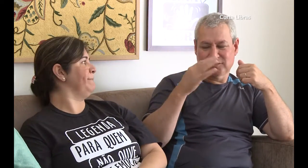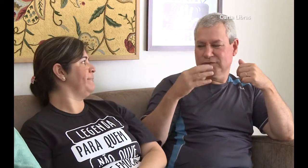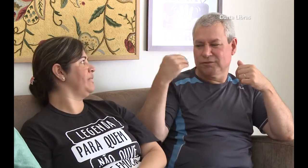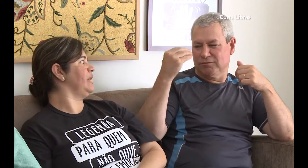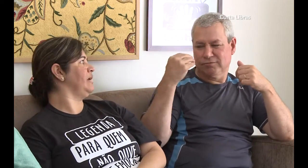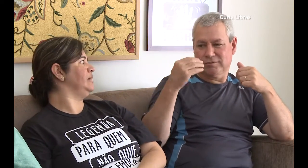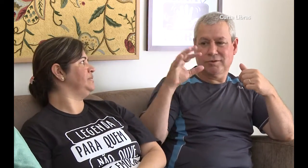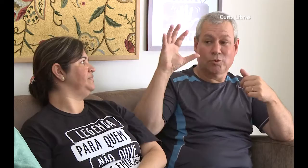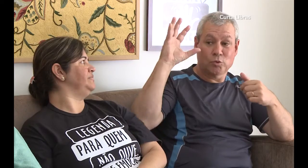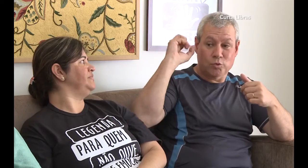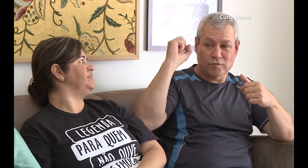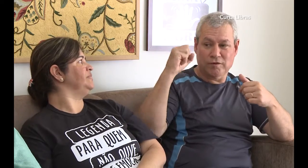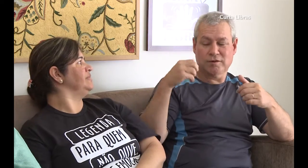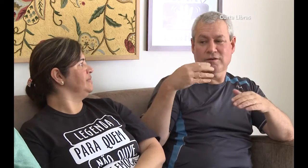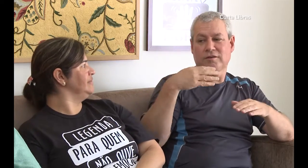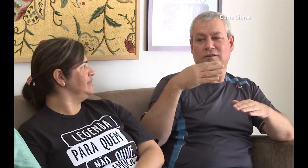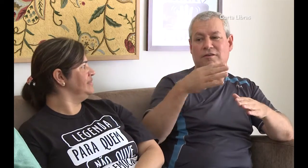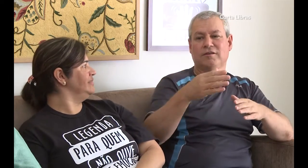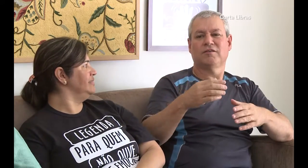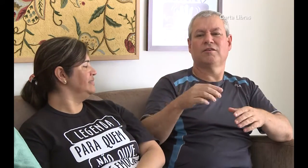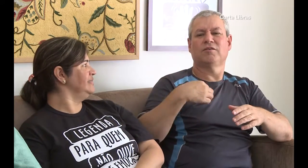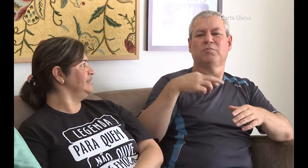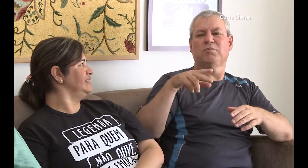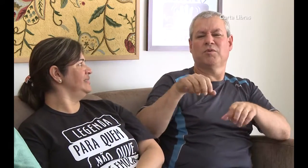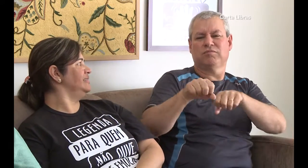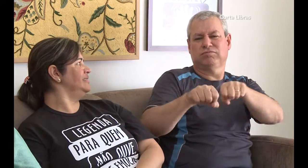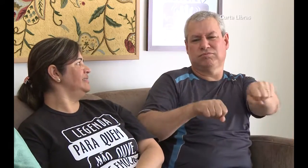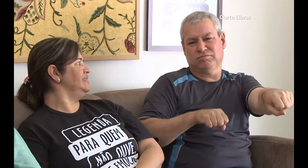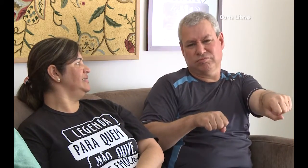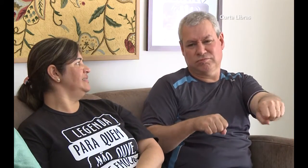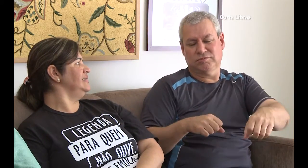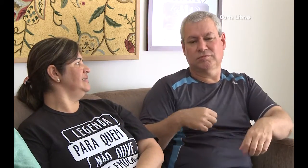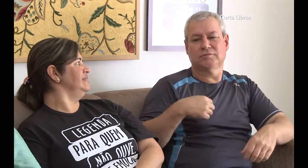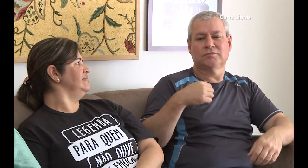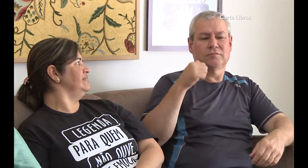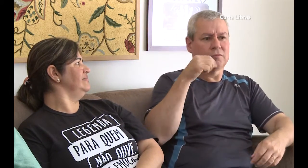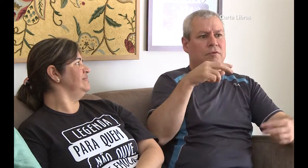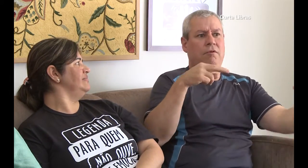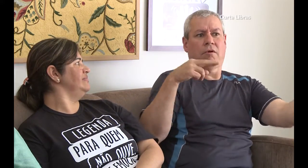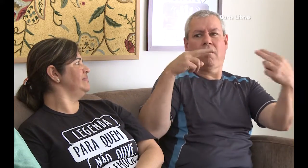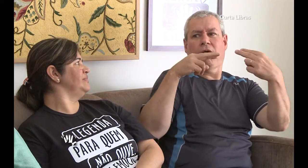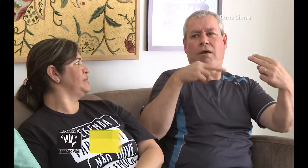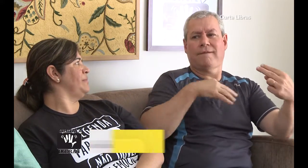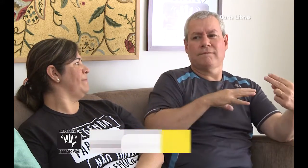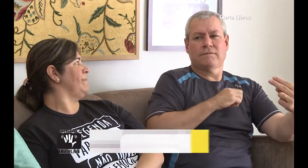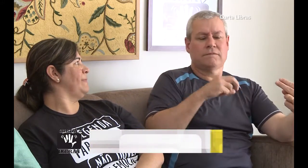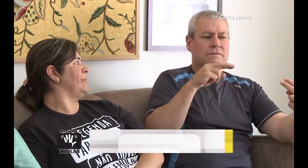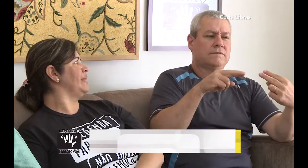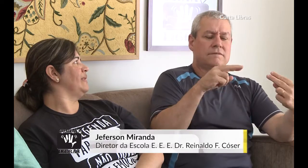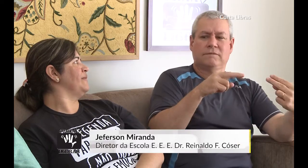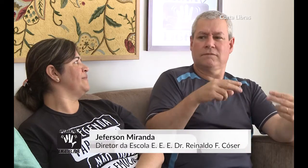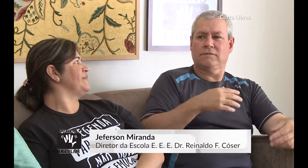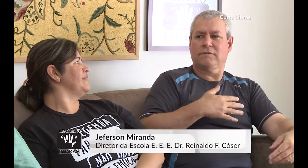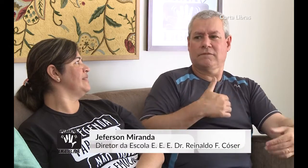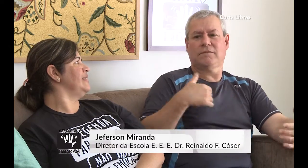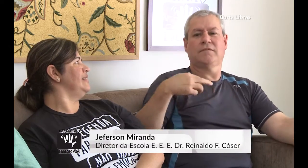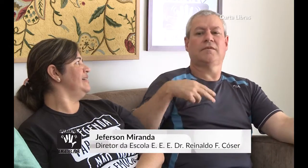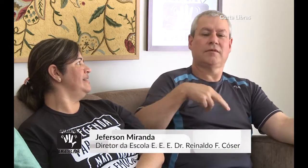ouvintes. Na formatura do meu irmão, eu fiquei paquerando uma menina que gostei muito. Então convidei ela para dançar.